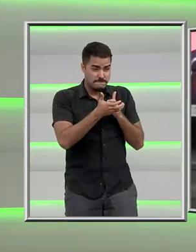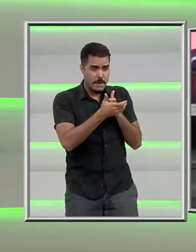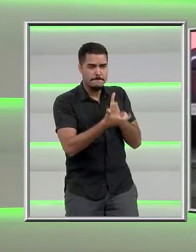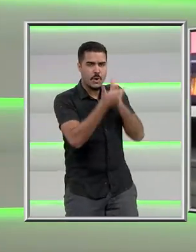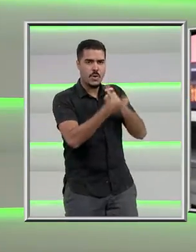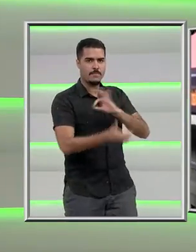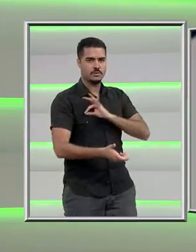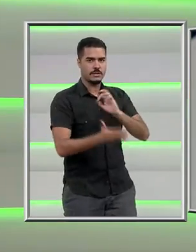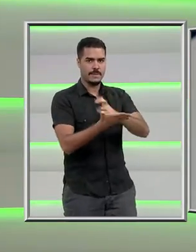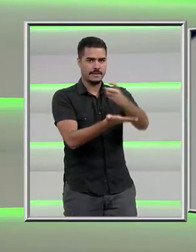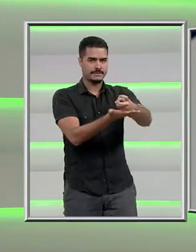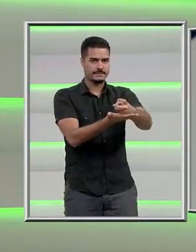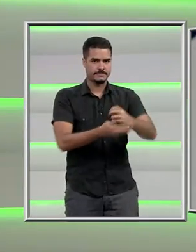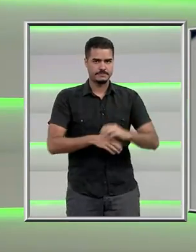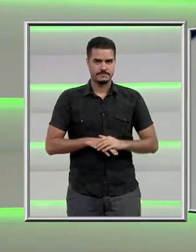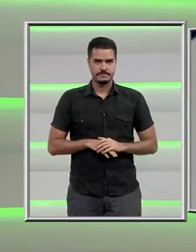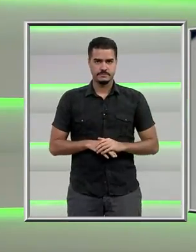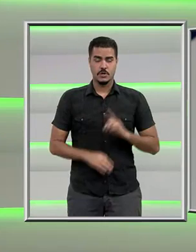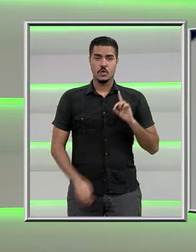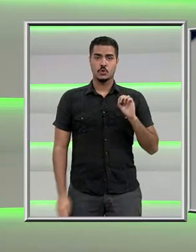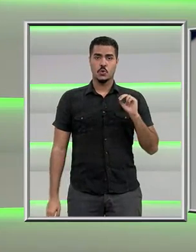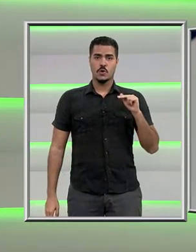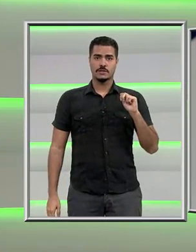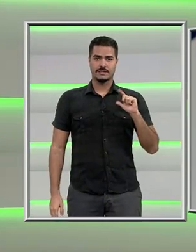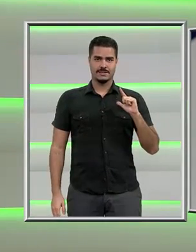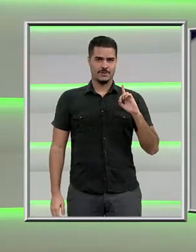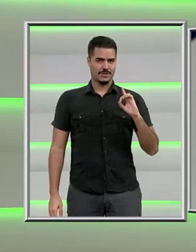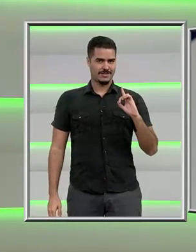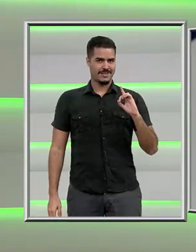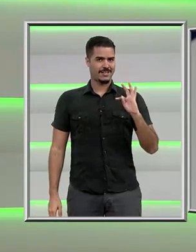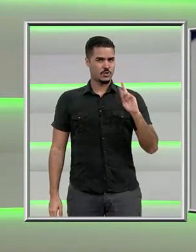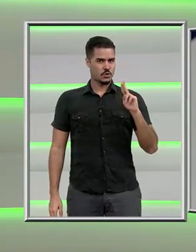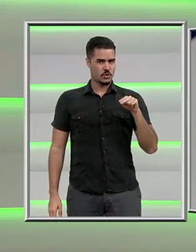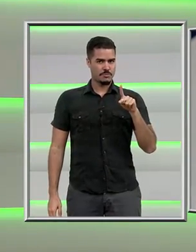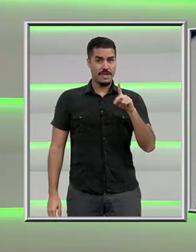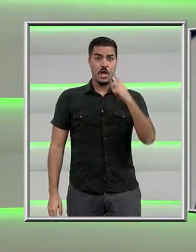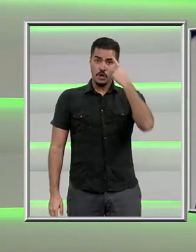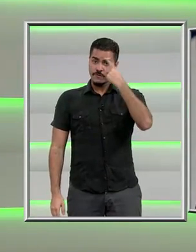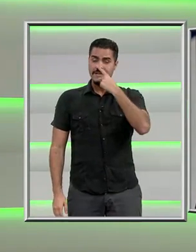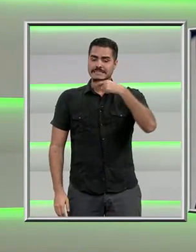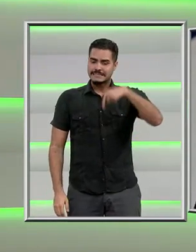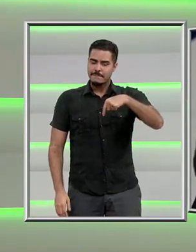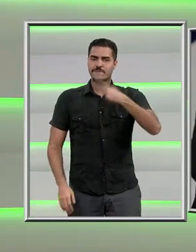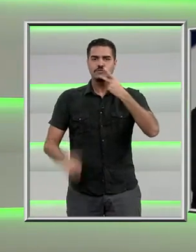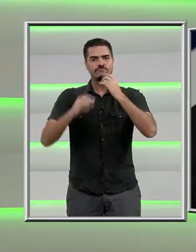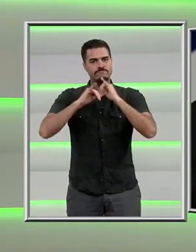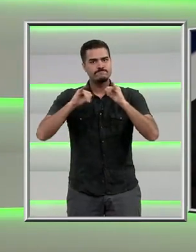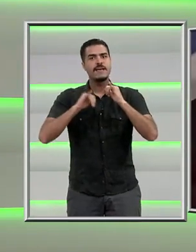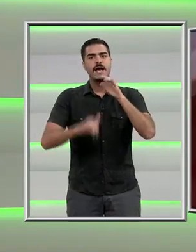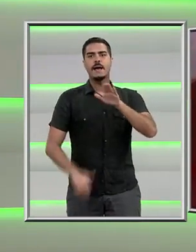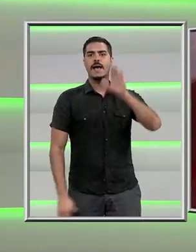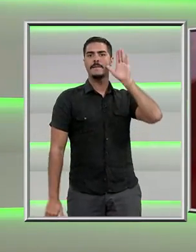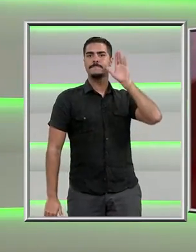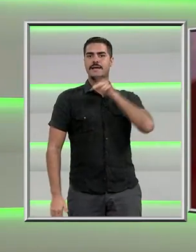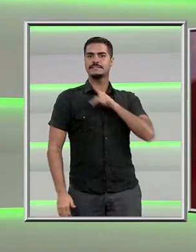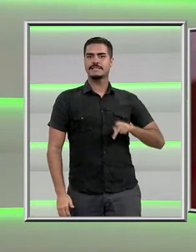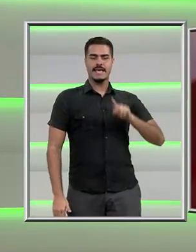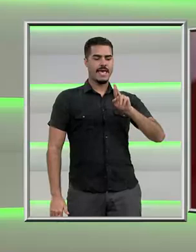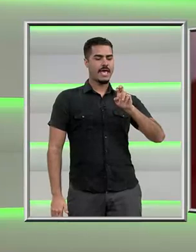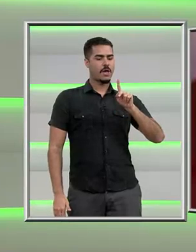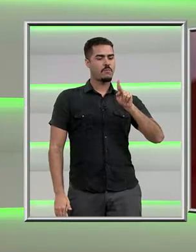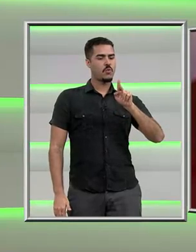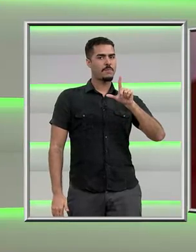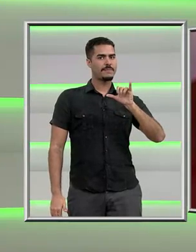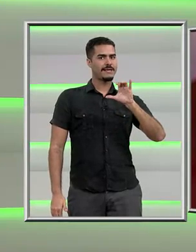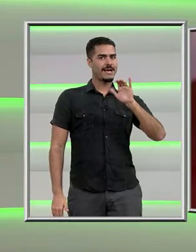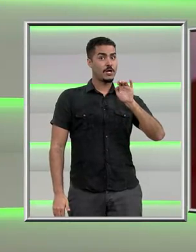polícia. Donald Trump foi confirmado esta semana como candidato republicano à presidência. Mas foi o discurso da esposa dele que